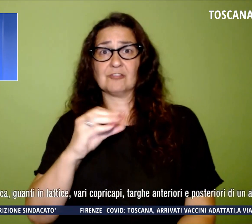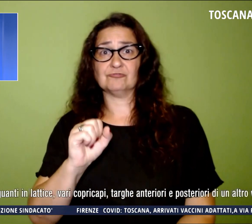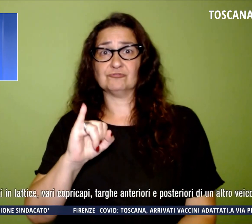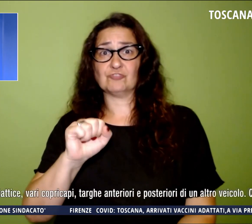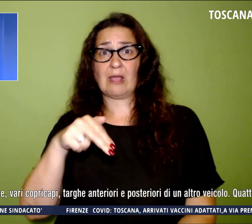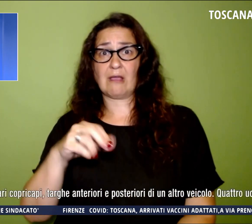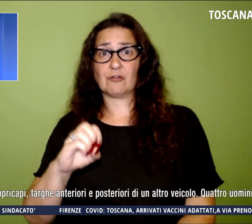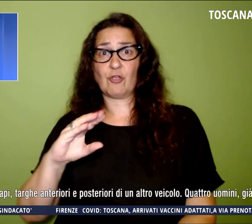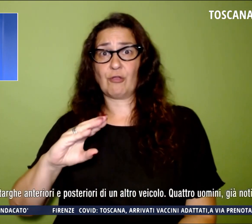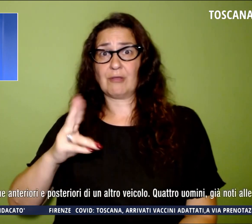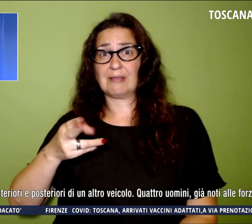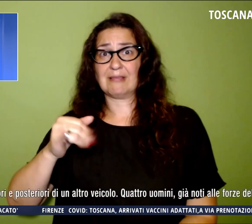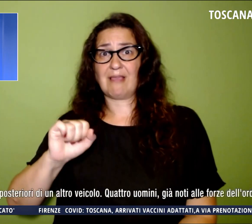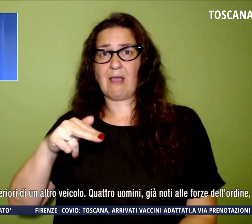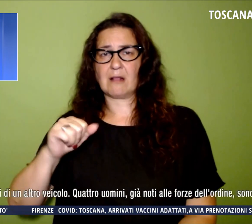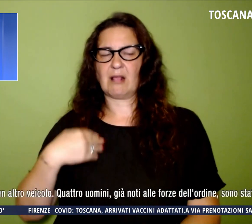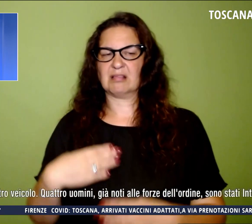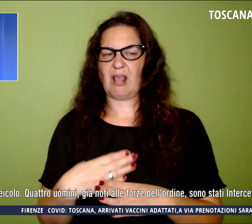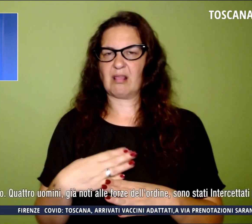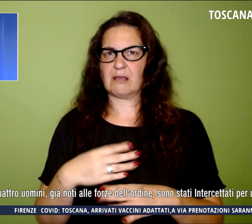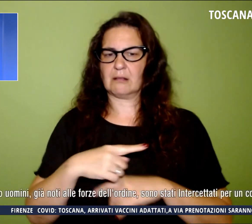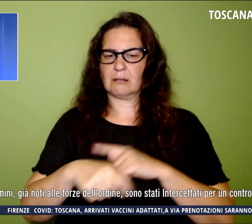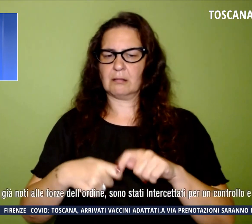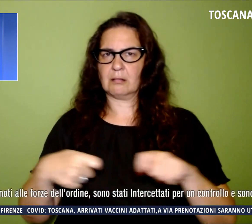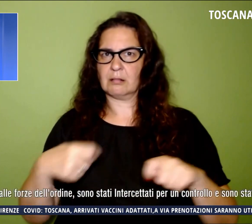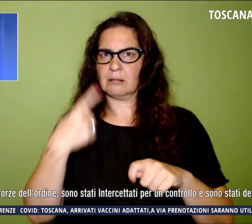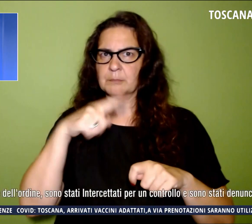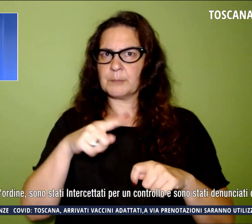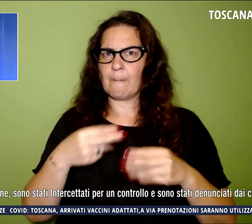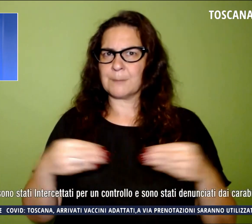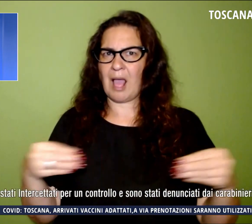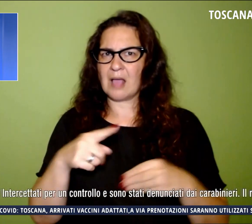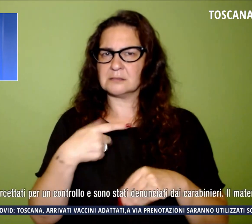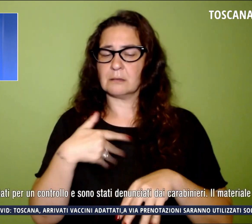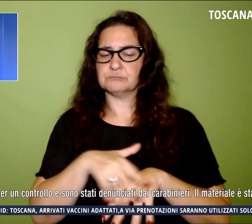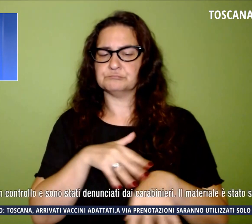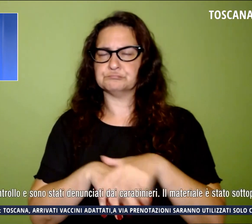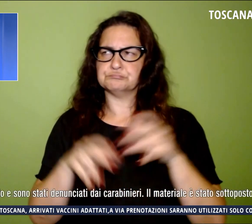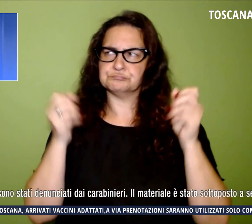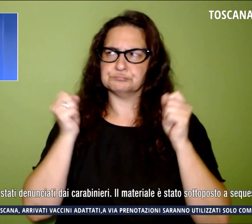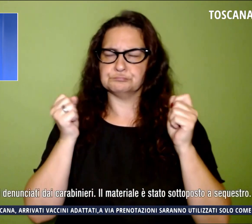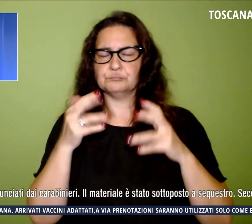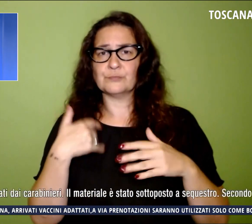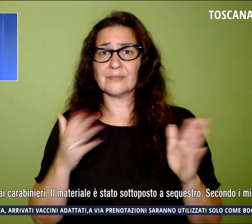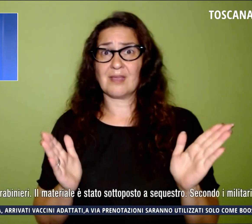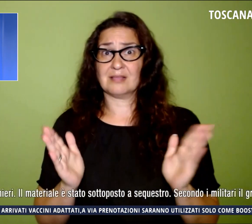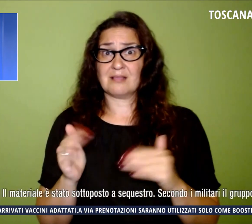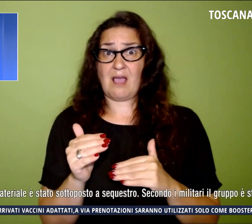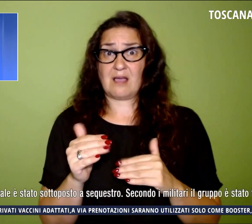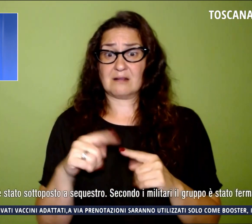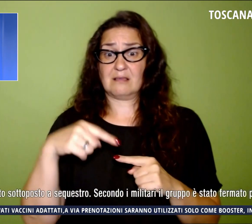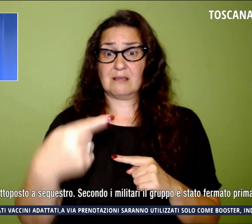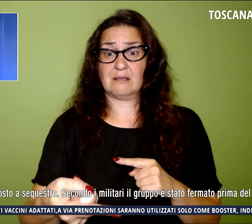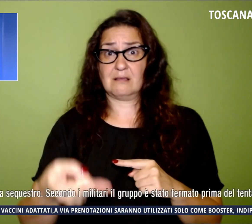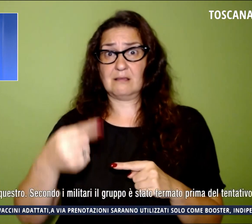taglierini, fascette in plastica, guanti in lattice e vari copricapi, targhe anteriori e posteriori di un altro